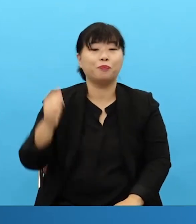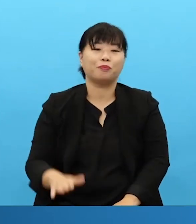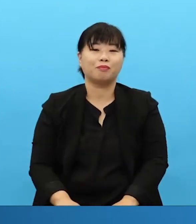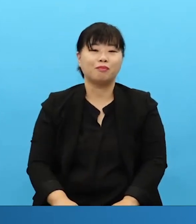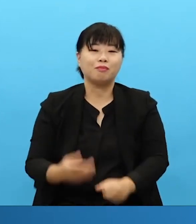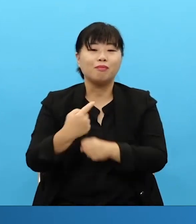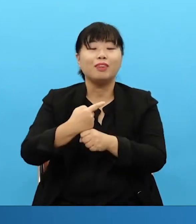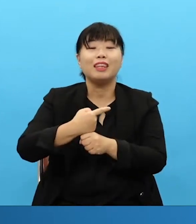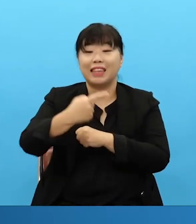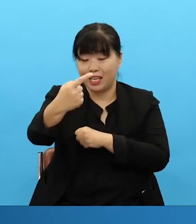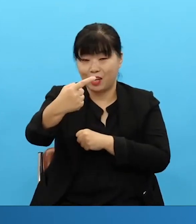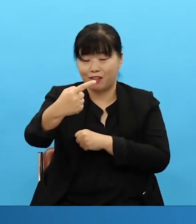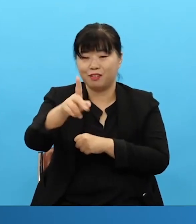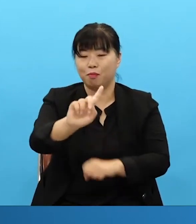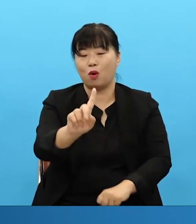And next year it will be this, eternally.